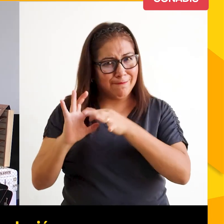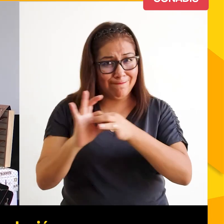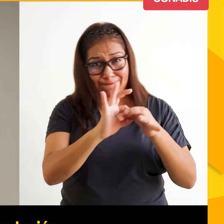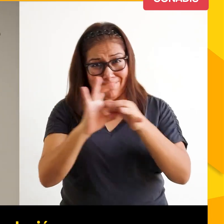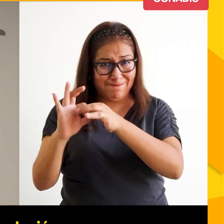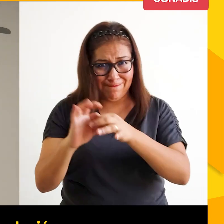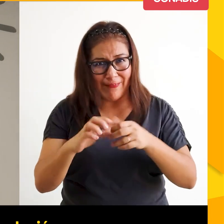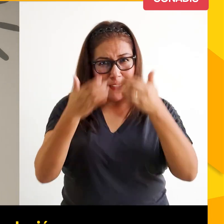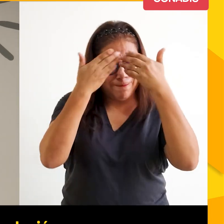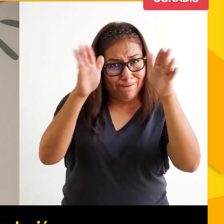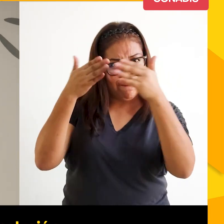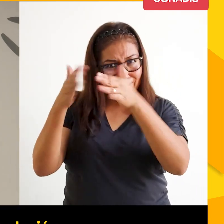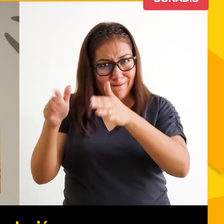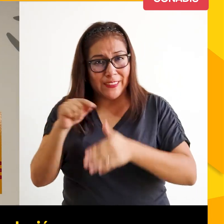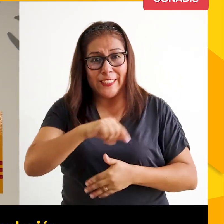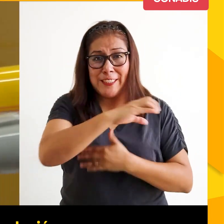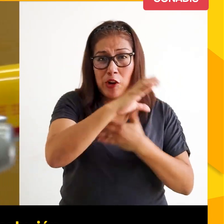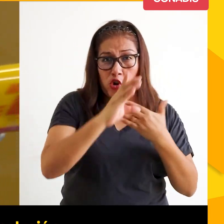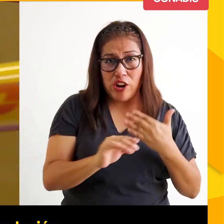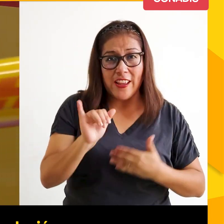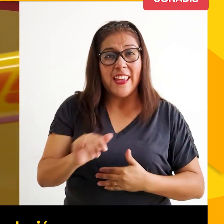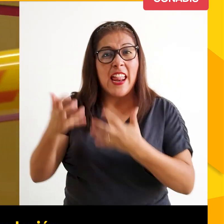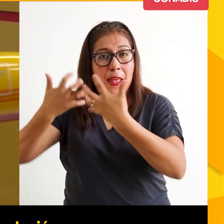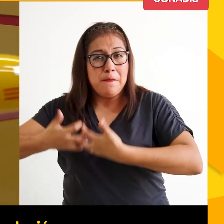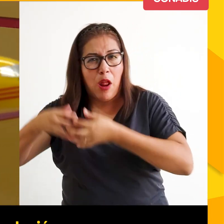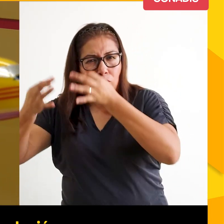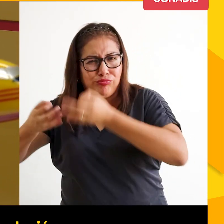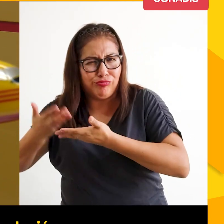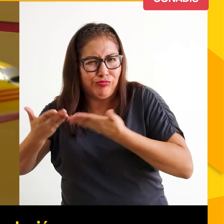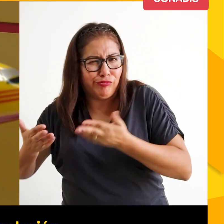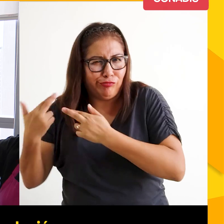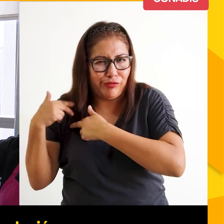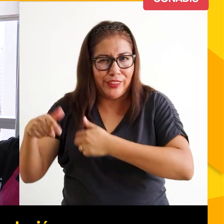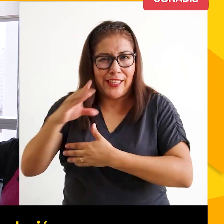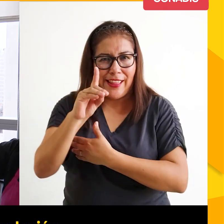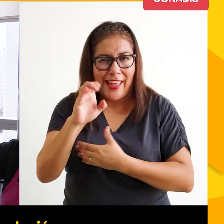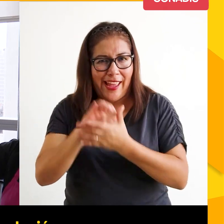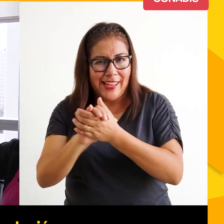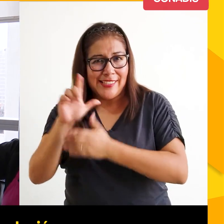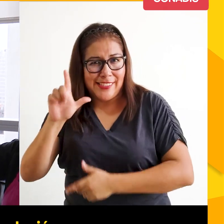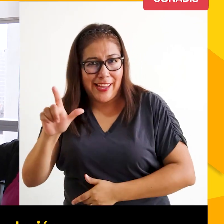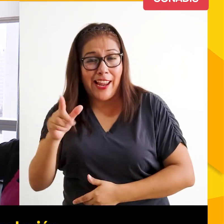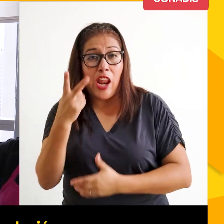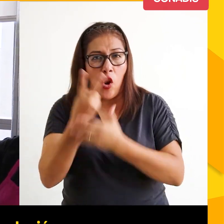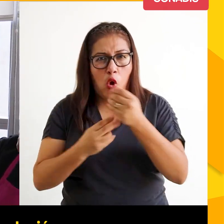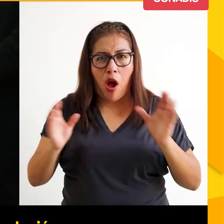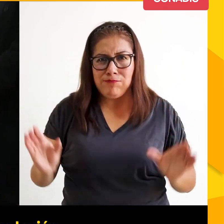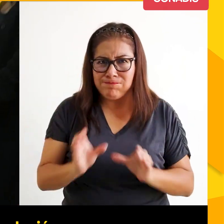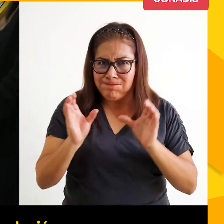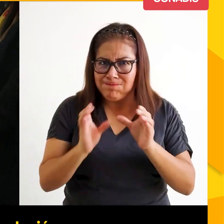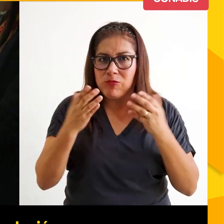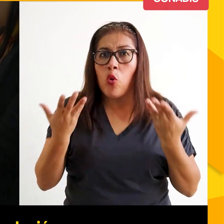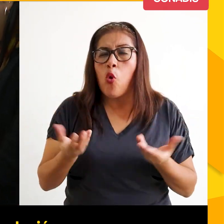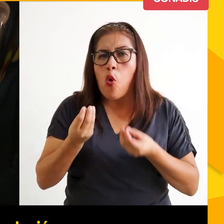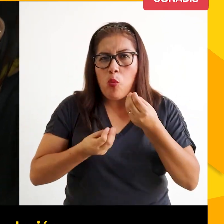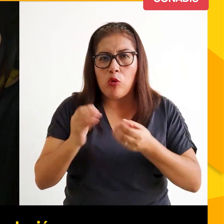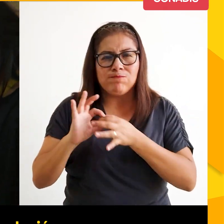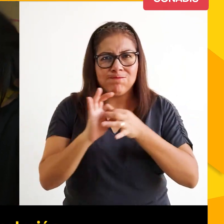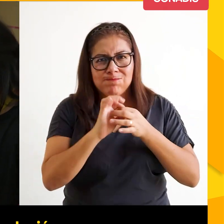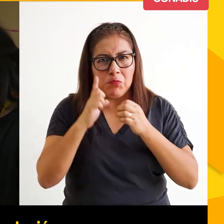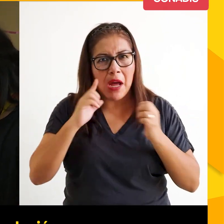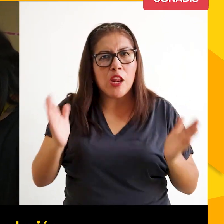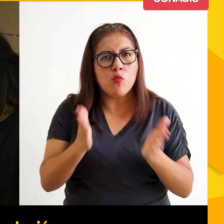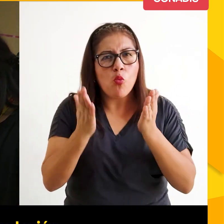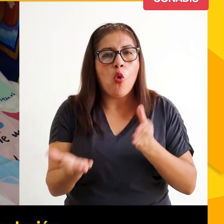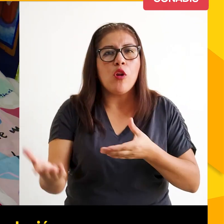articulación y sensibilización, el Conadis y la empresa logística DHL realizan actividades en conjunto para promover la inclusión de